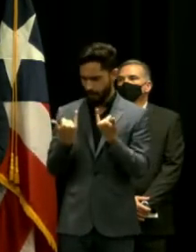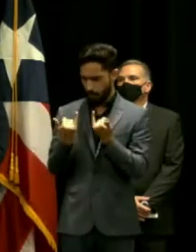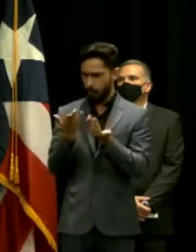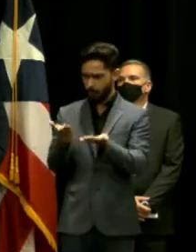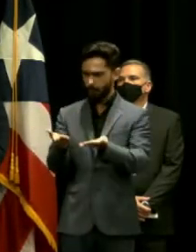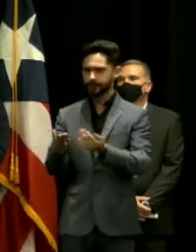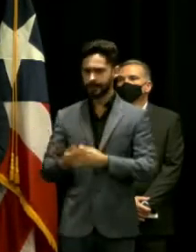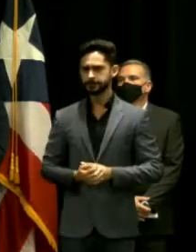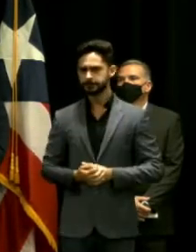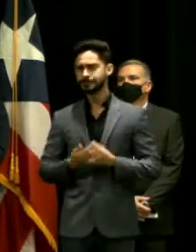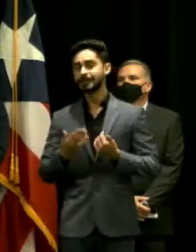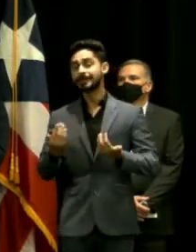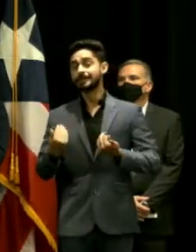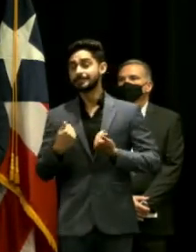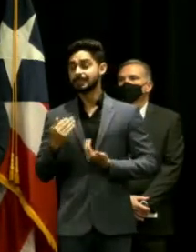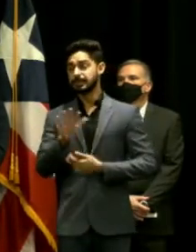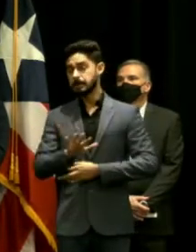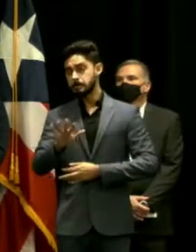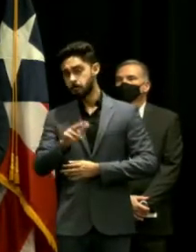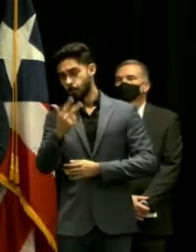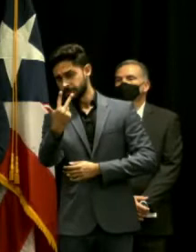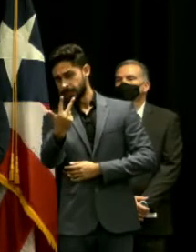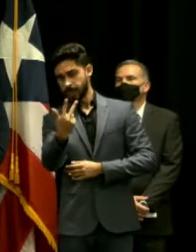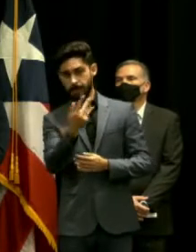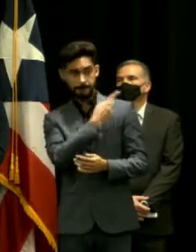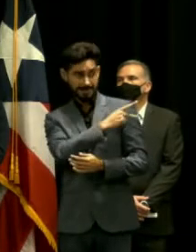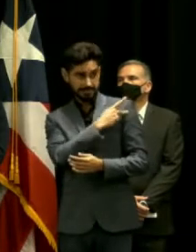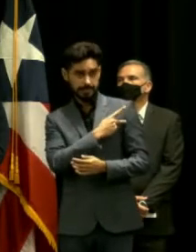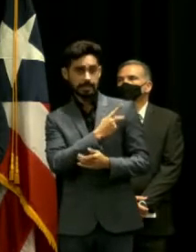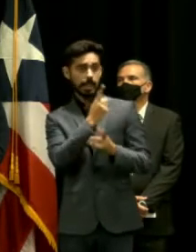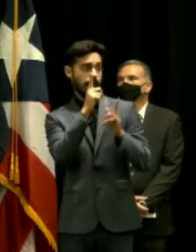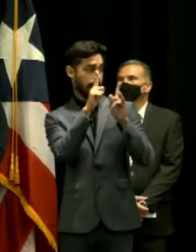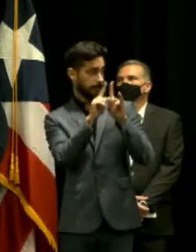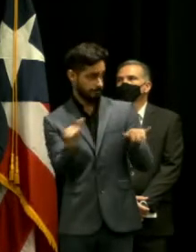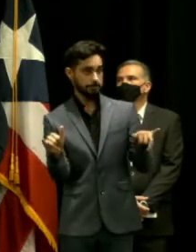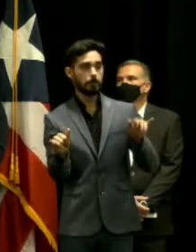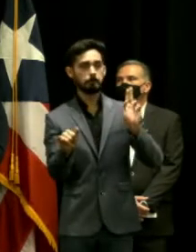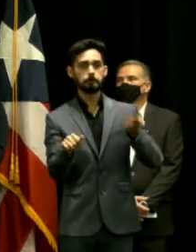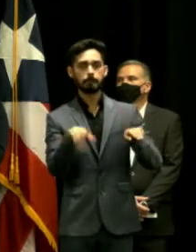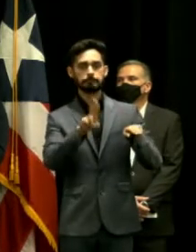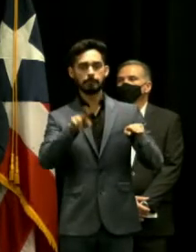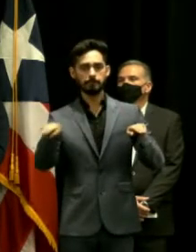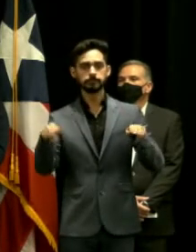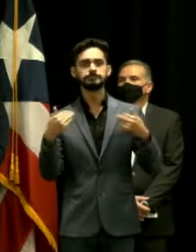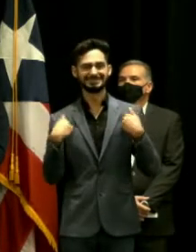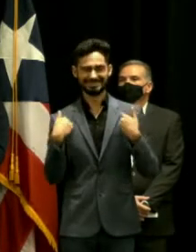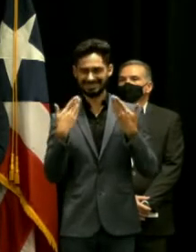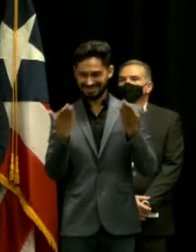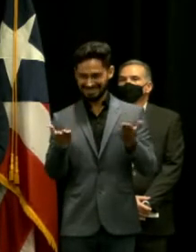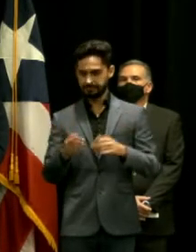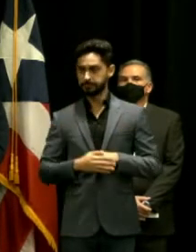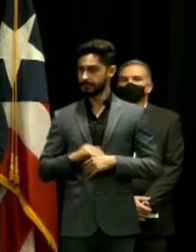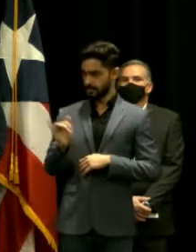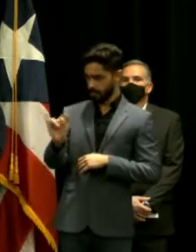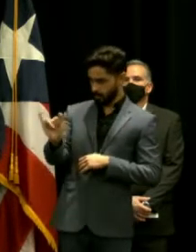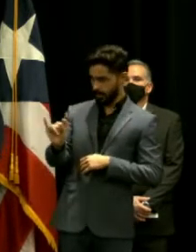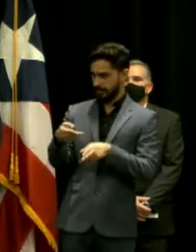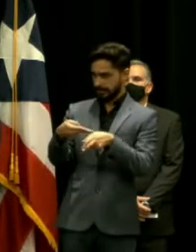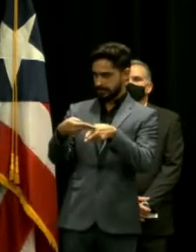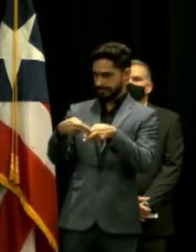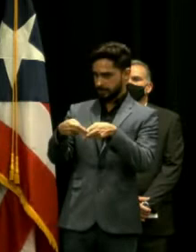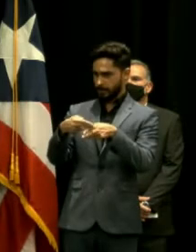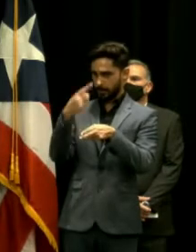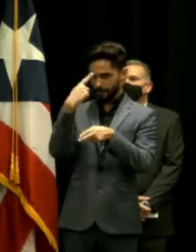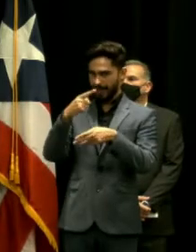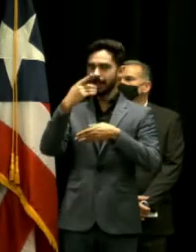puede observar y atender alrededor de tres pacientes a la vez hay también una facilidad temporera para